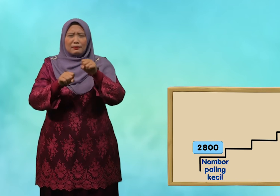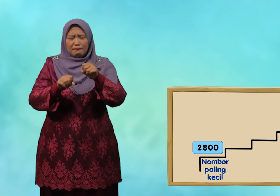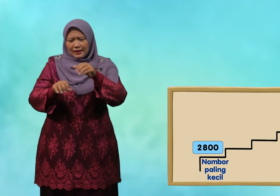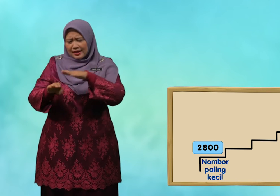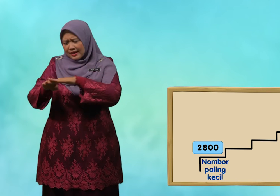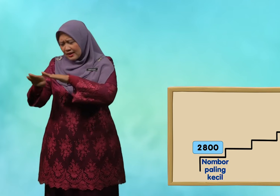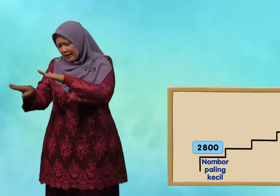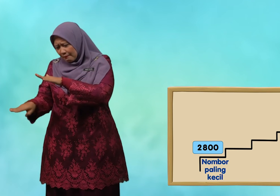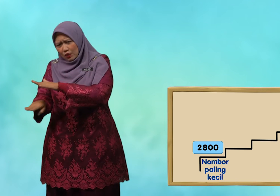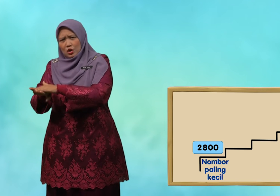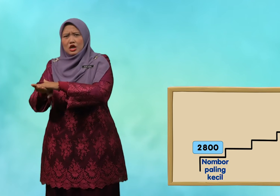paling bawah.